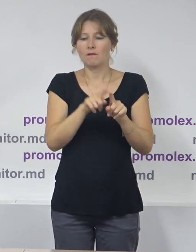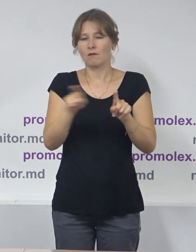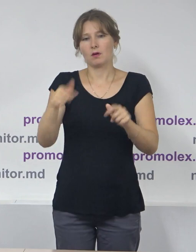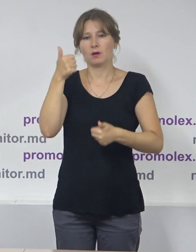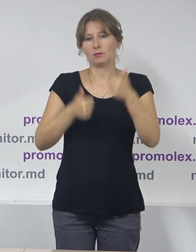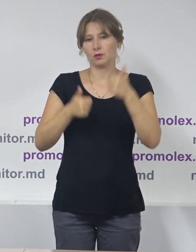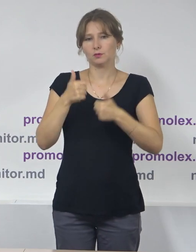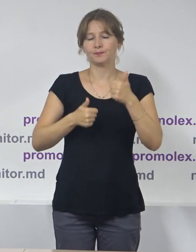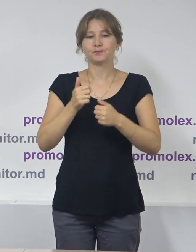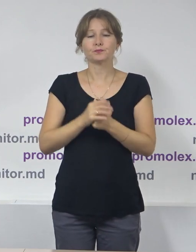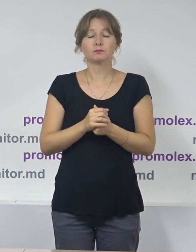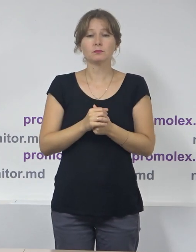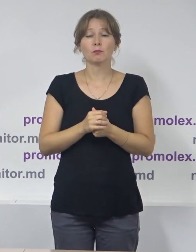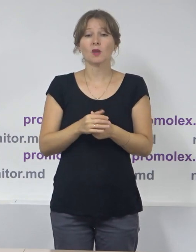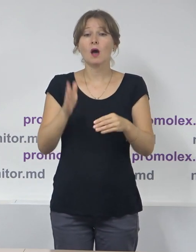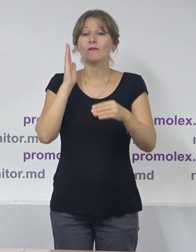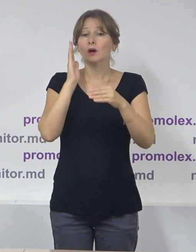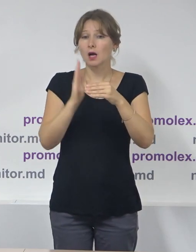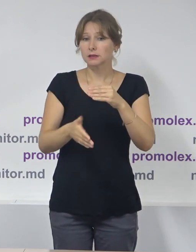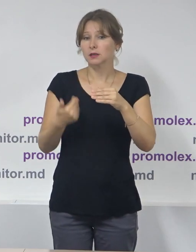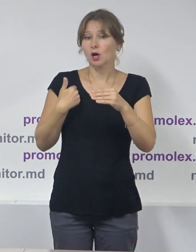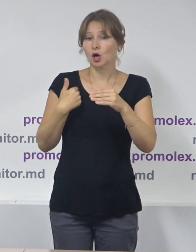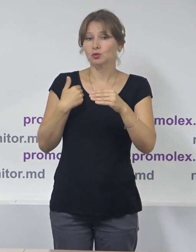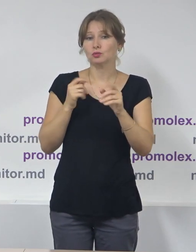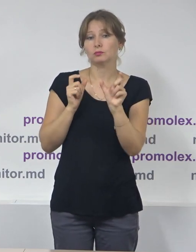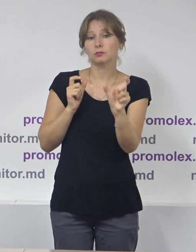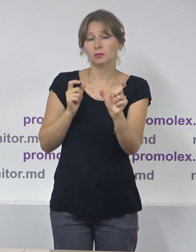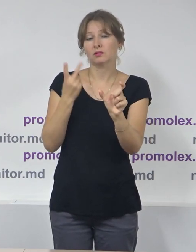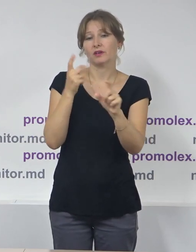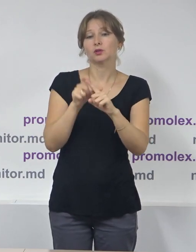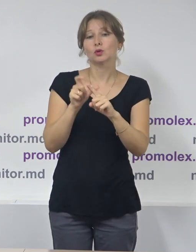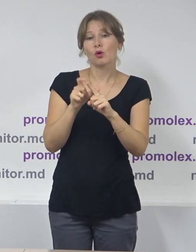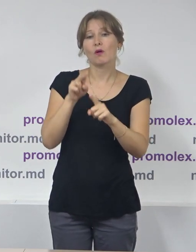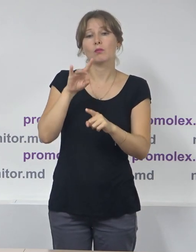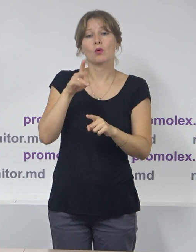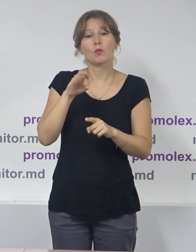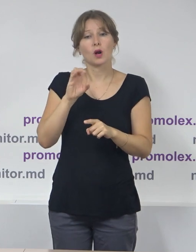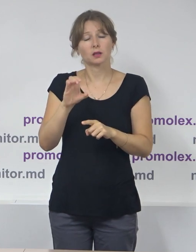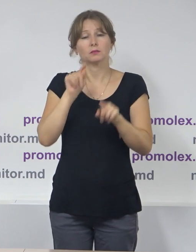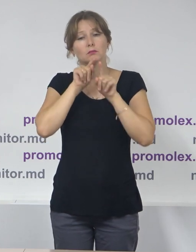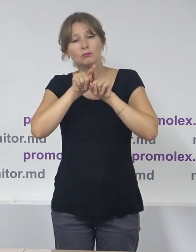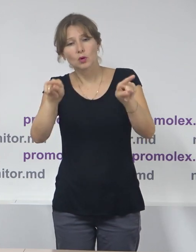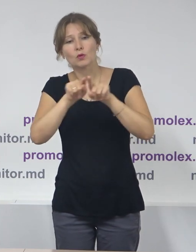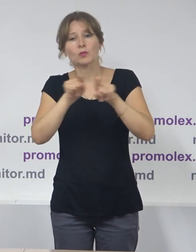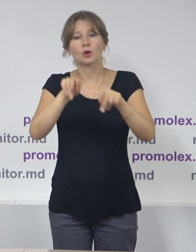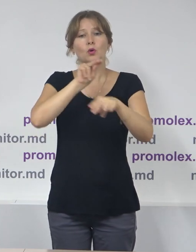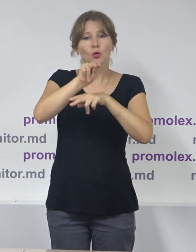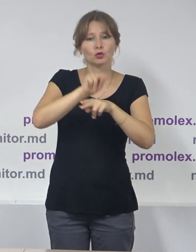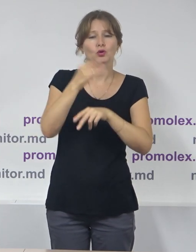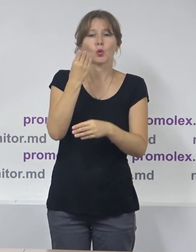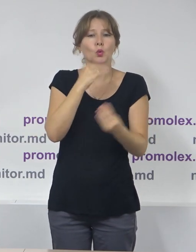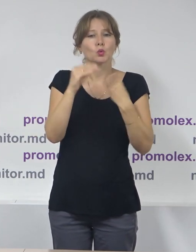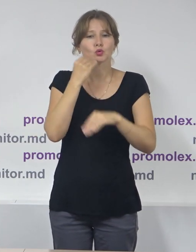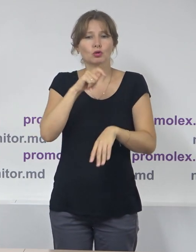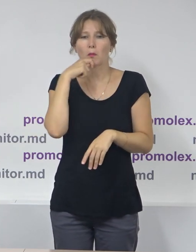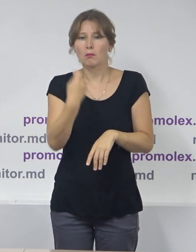Câteva cuvinte la final despre campania Promolex de informare, educare electorală și mobilizarea politică. În